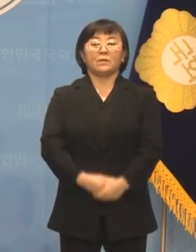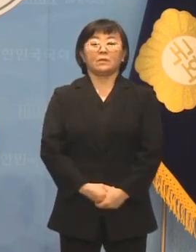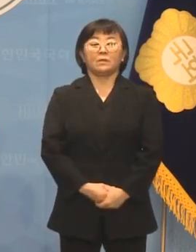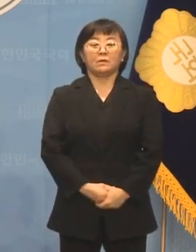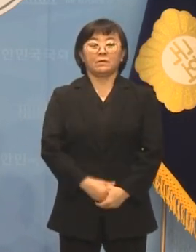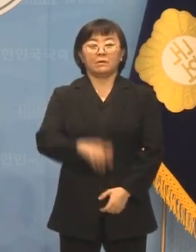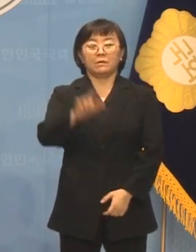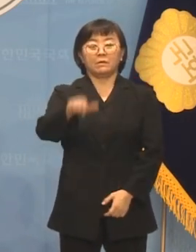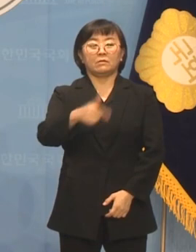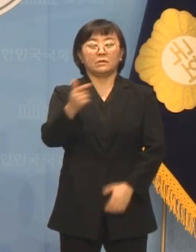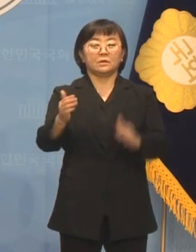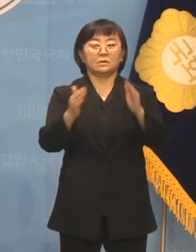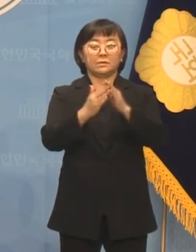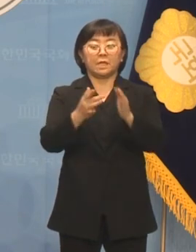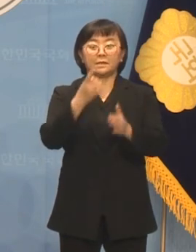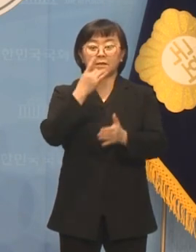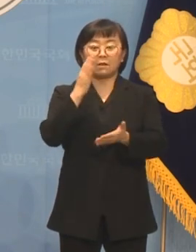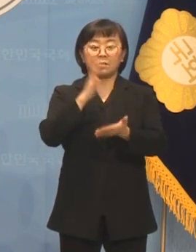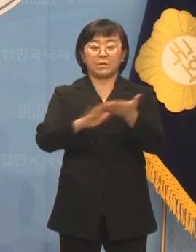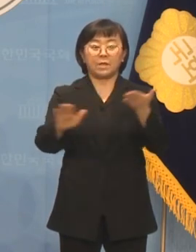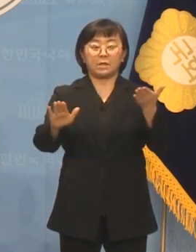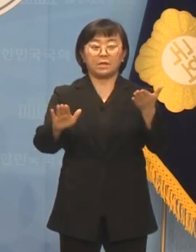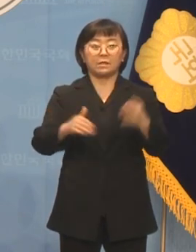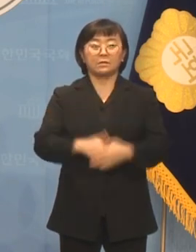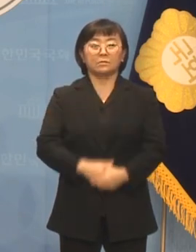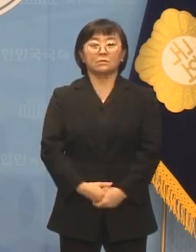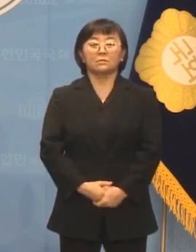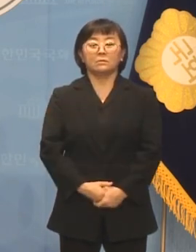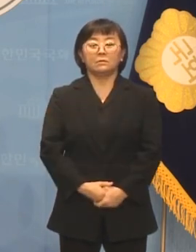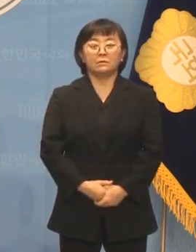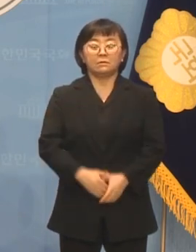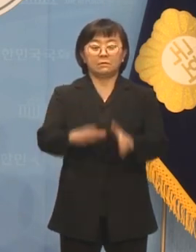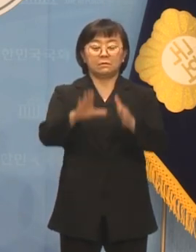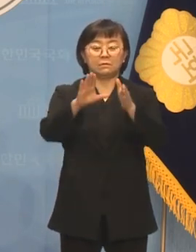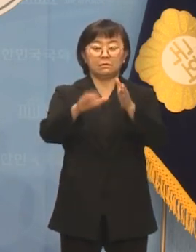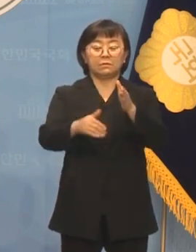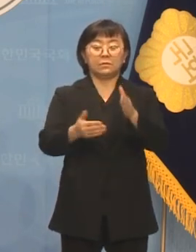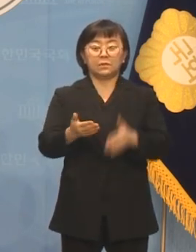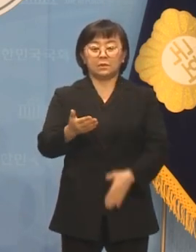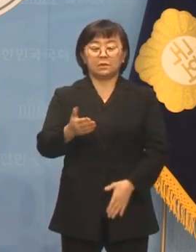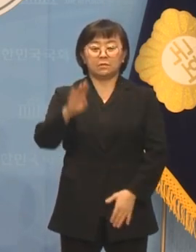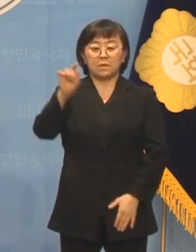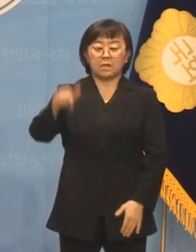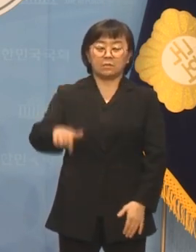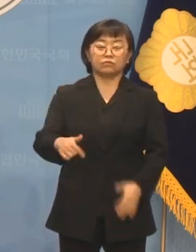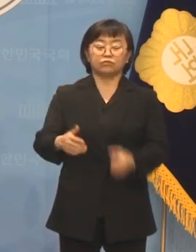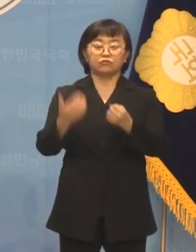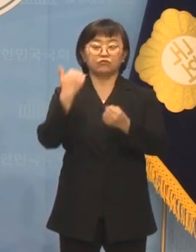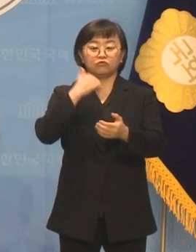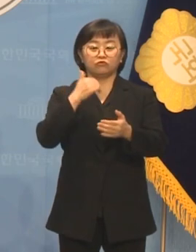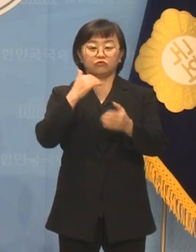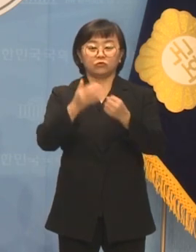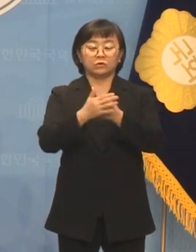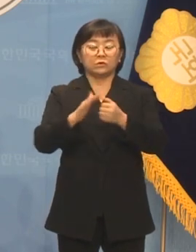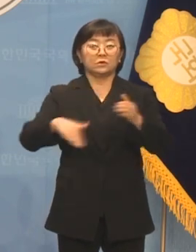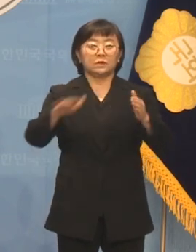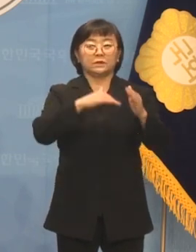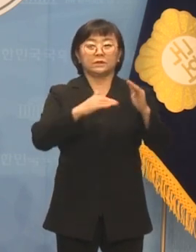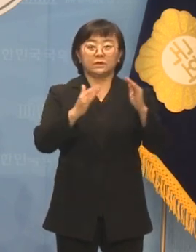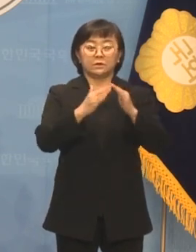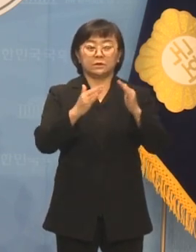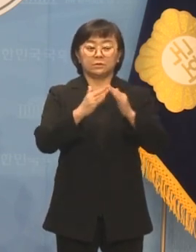하루는 집에 쌀이 떨어졌었습니다. 그때 박 모모님께서 저희 집에